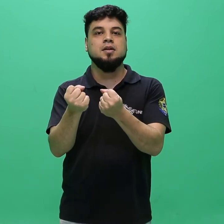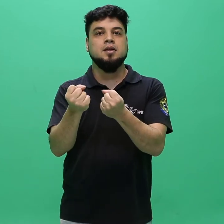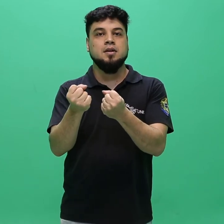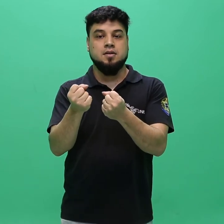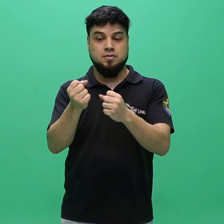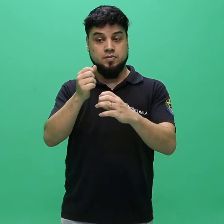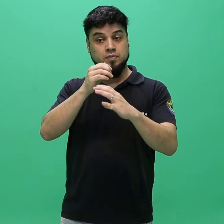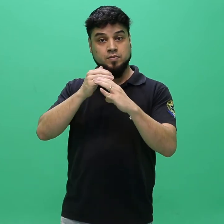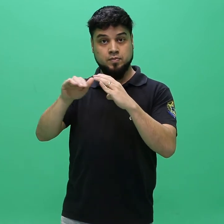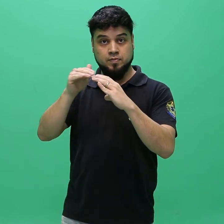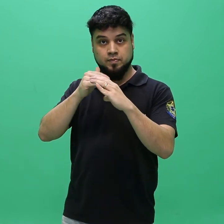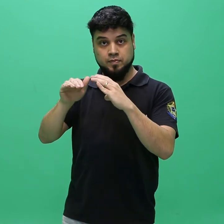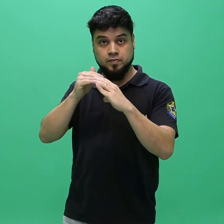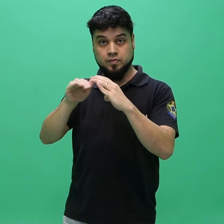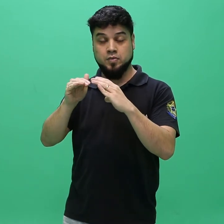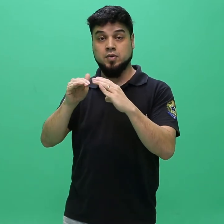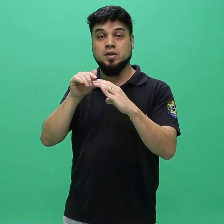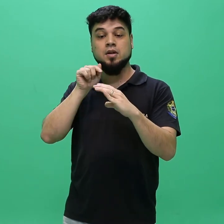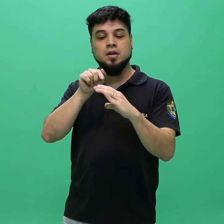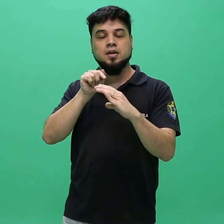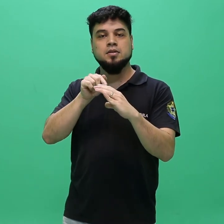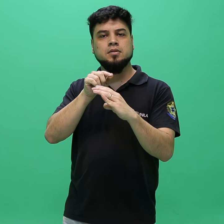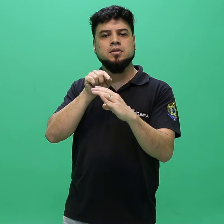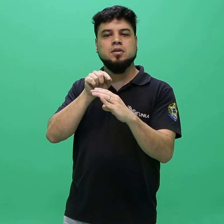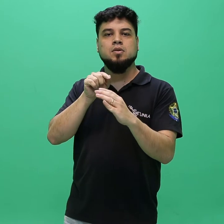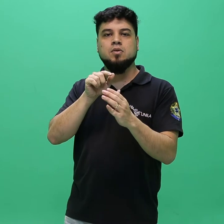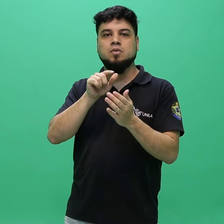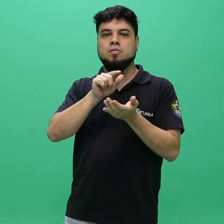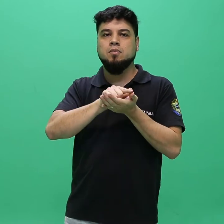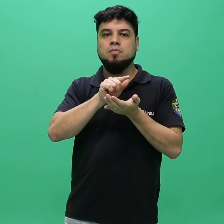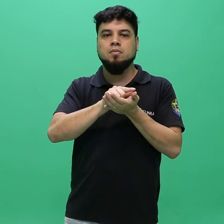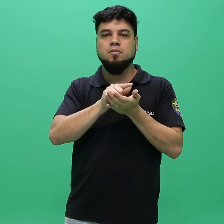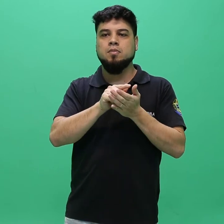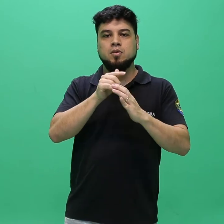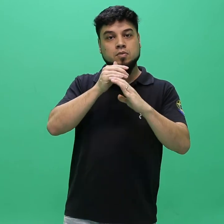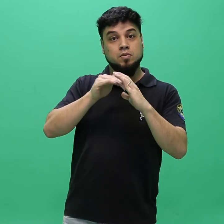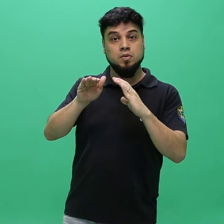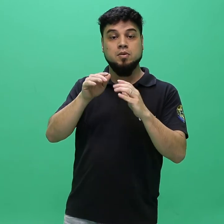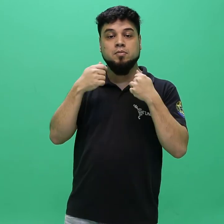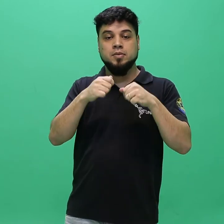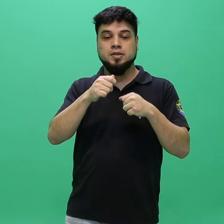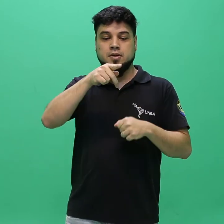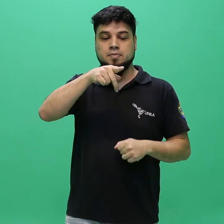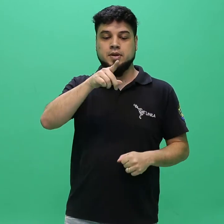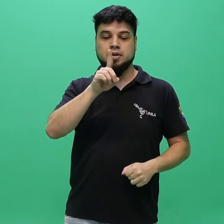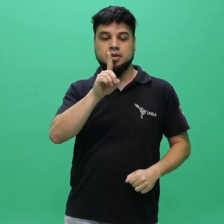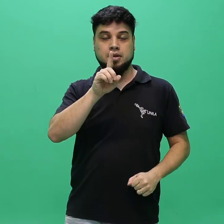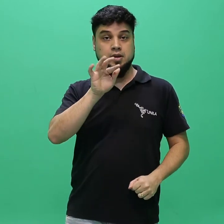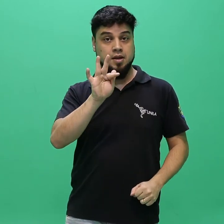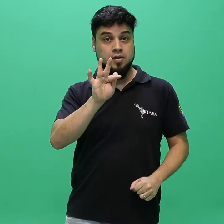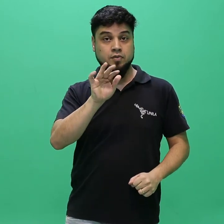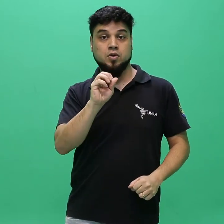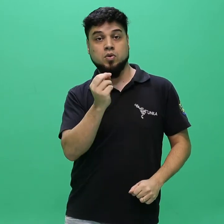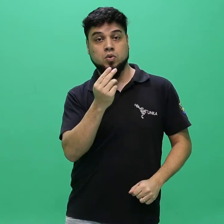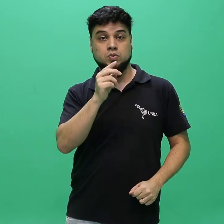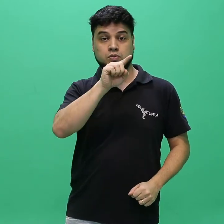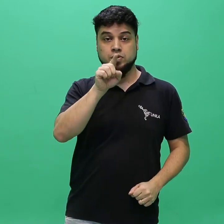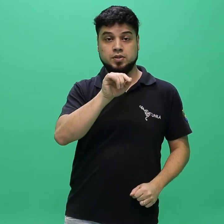formato PDF e ZIP, desde que os documentos compactados estejam em formato PDF